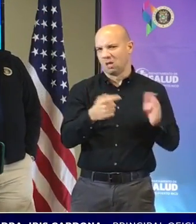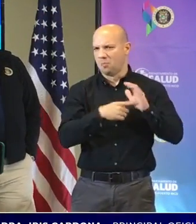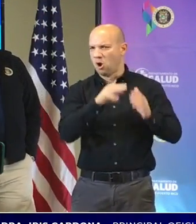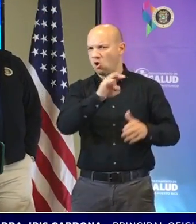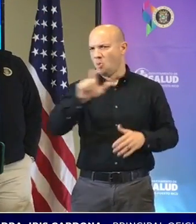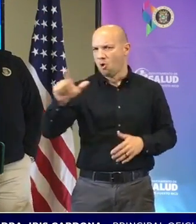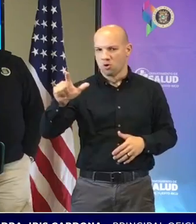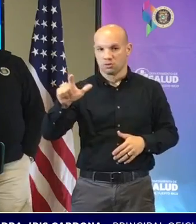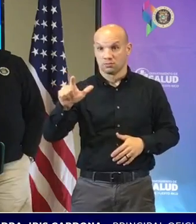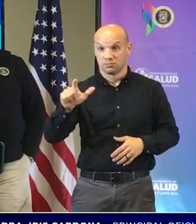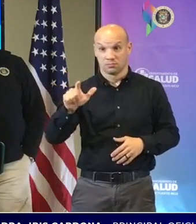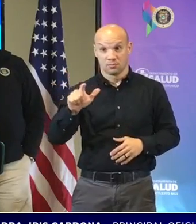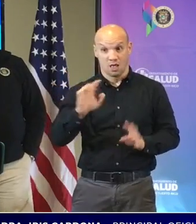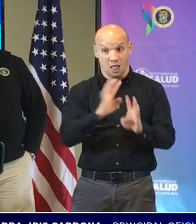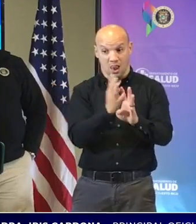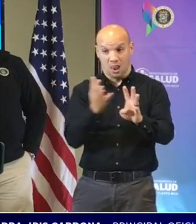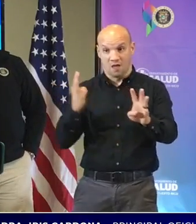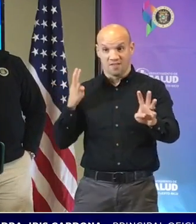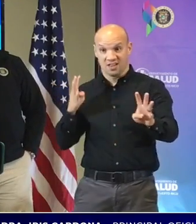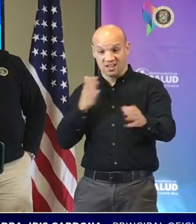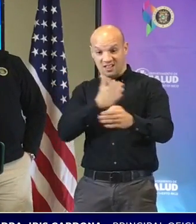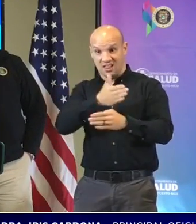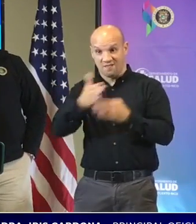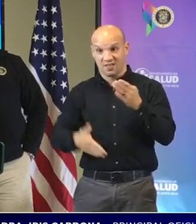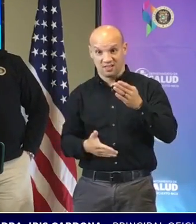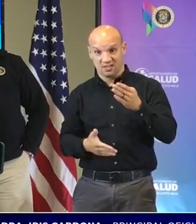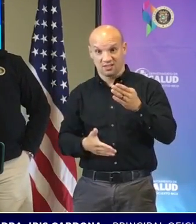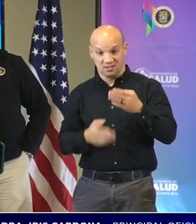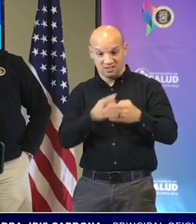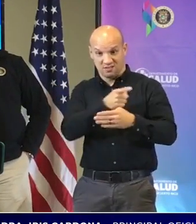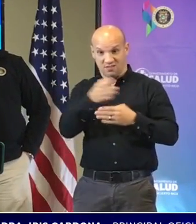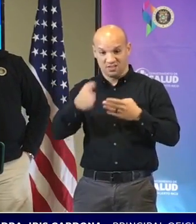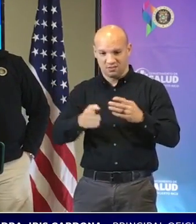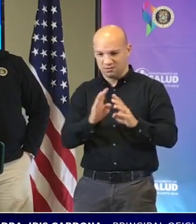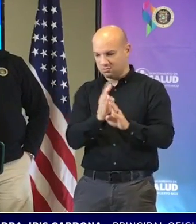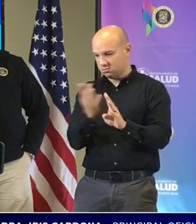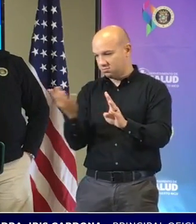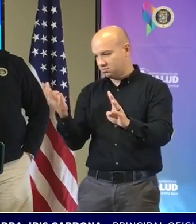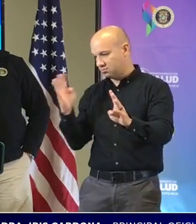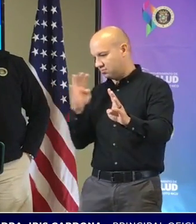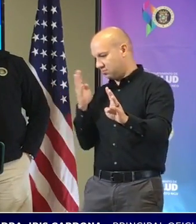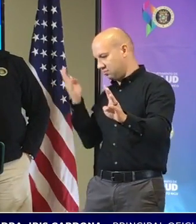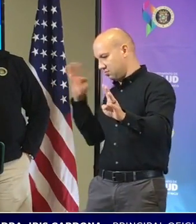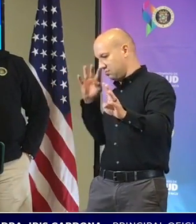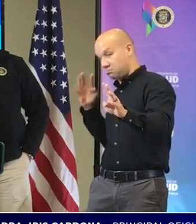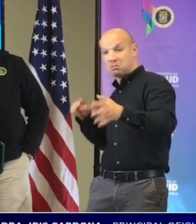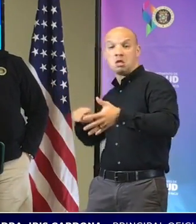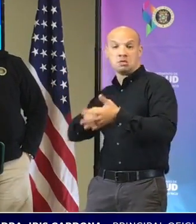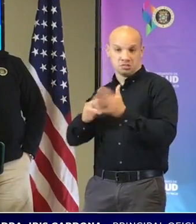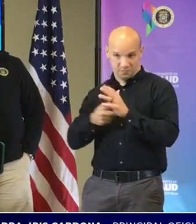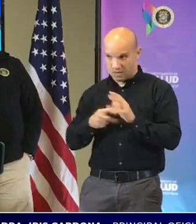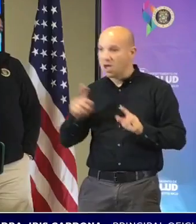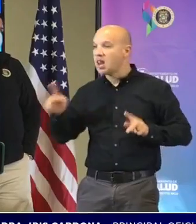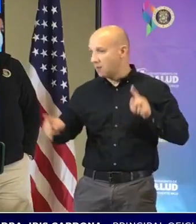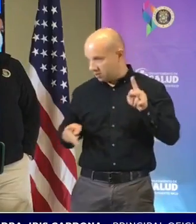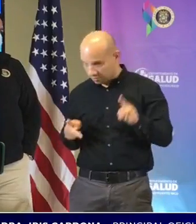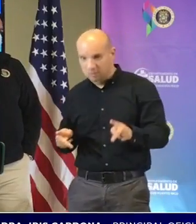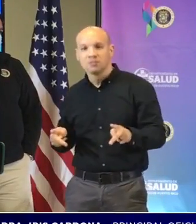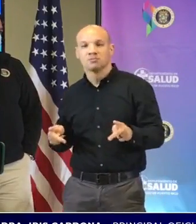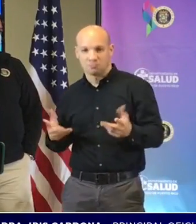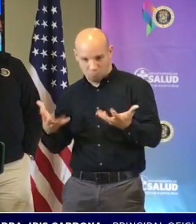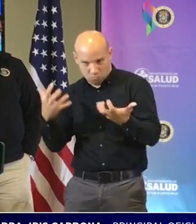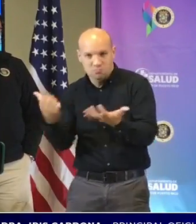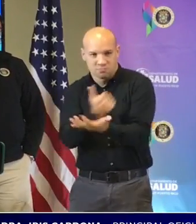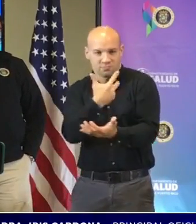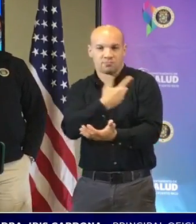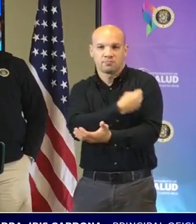fines de semana es larguísima la población yo te diría que está respondiendo ya yo viví esto hace un año cuando